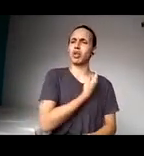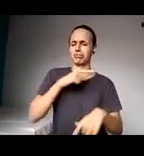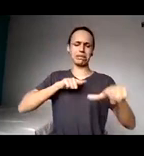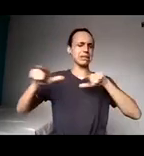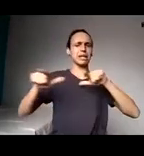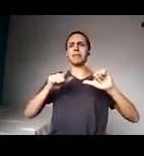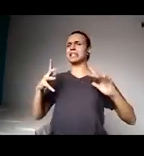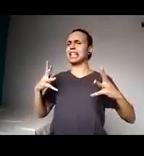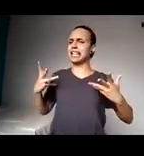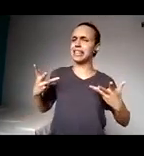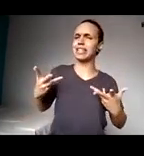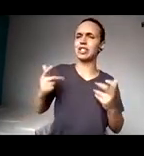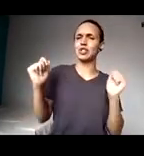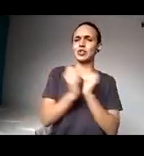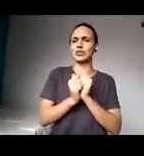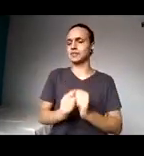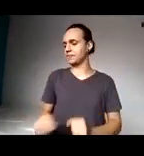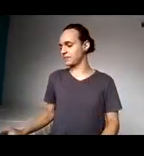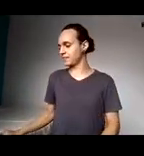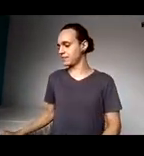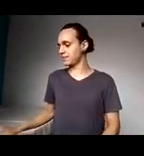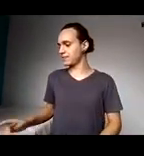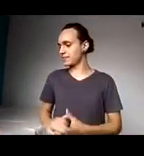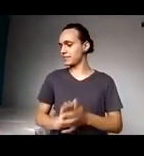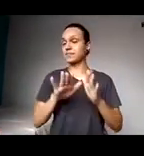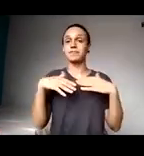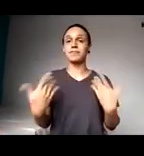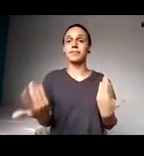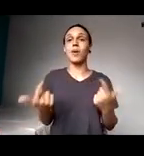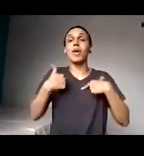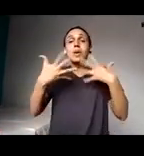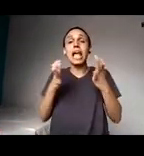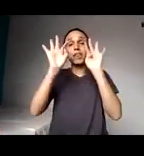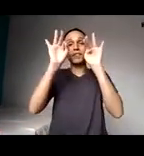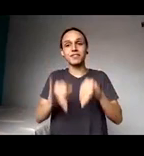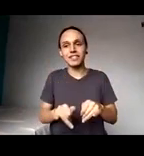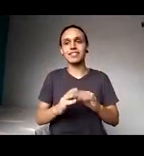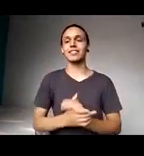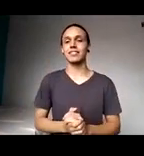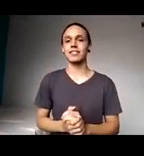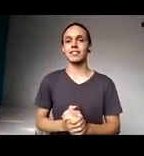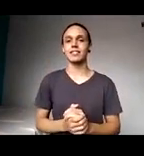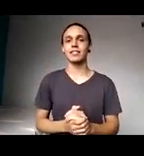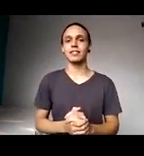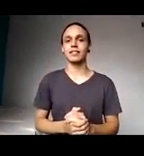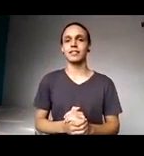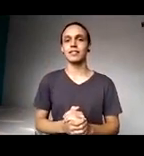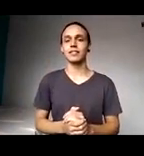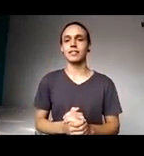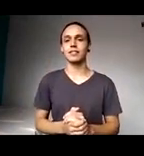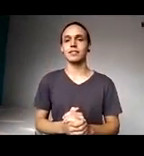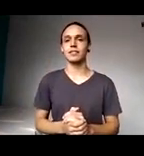isso, eu gostaria de encerrar com que eu um furdinho que fala pelos